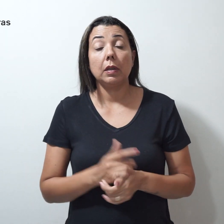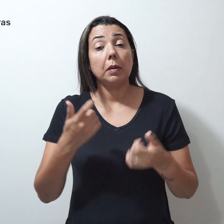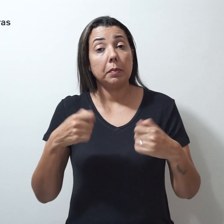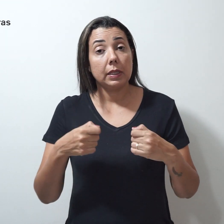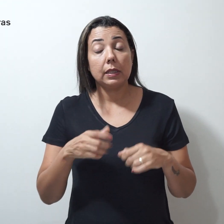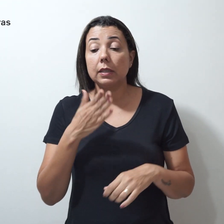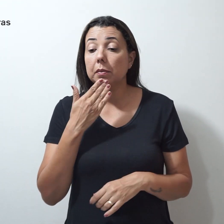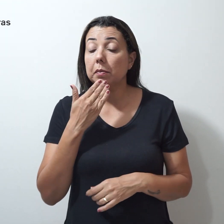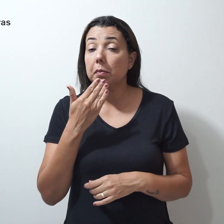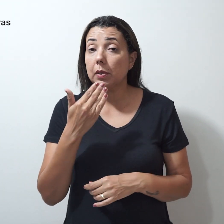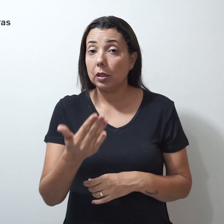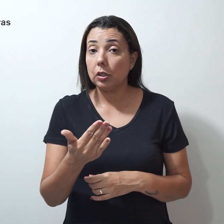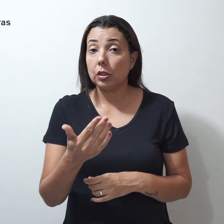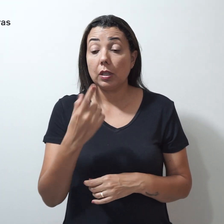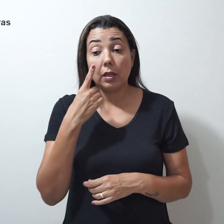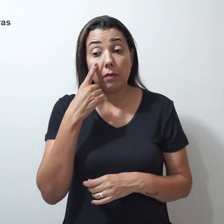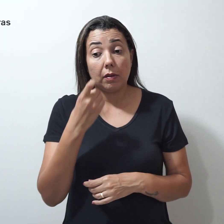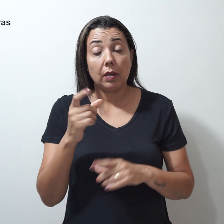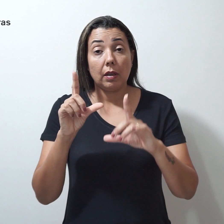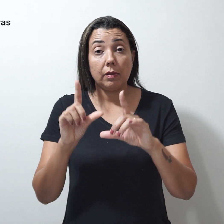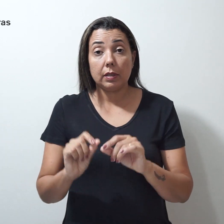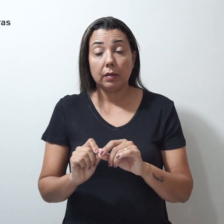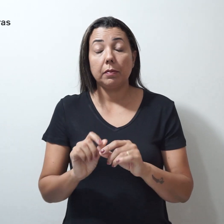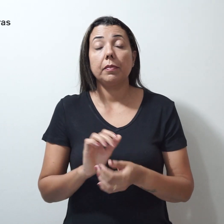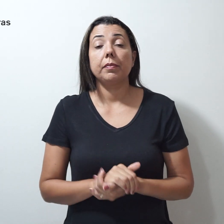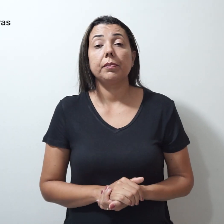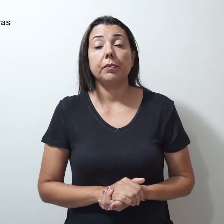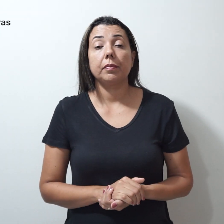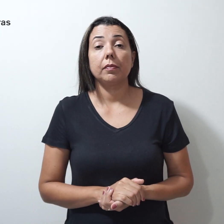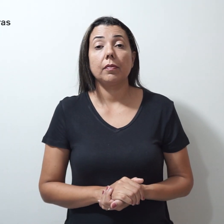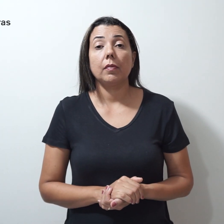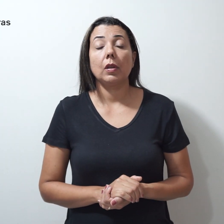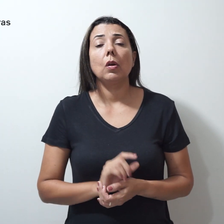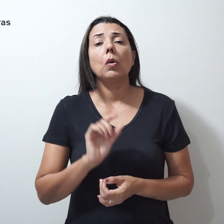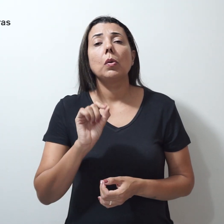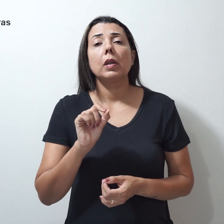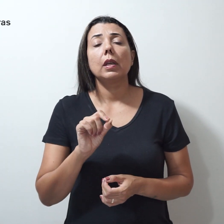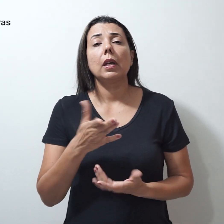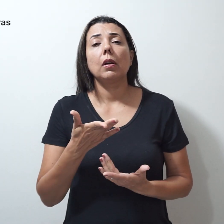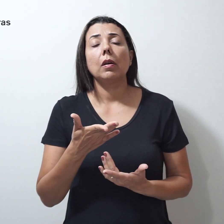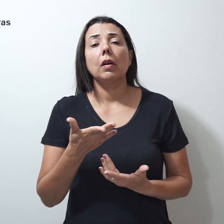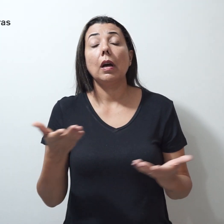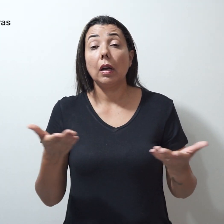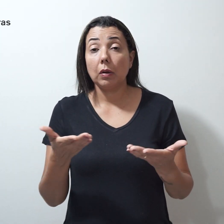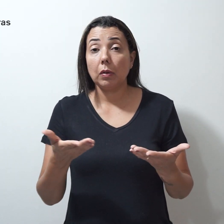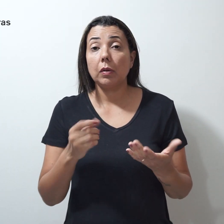solicitar a revisão da averbação. O procedimento acarretará um aumento